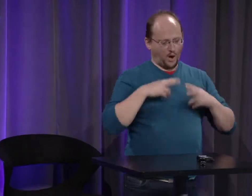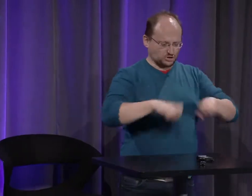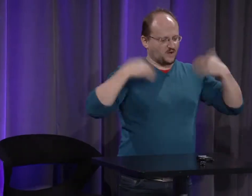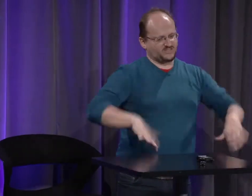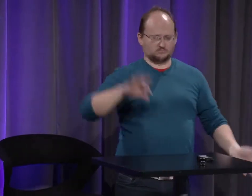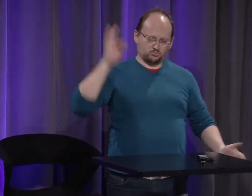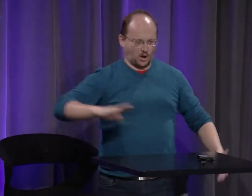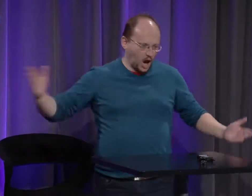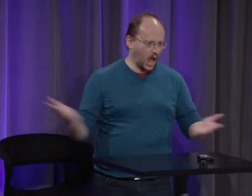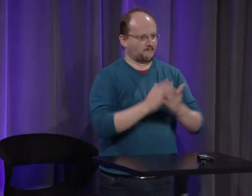apporteront d'autres informations